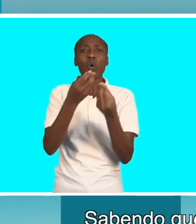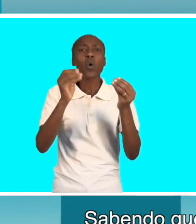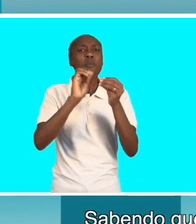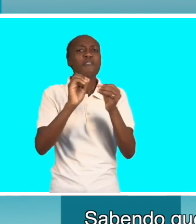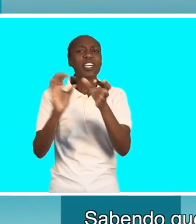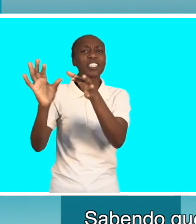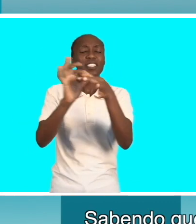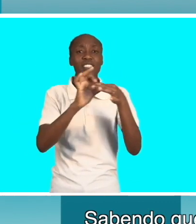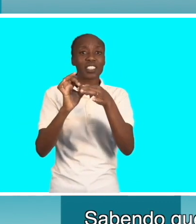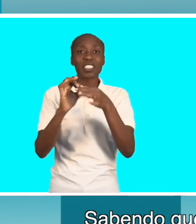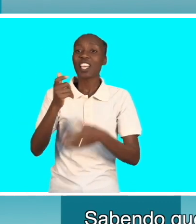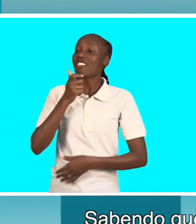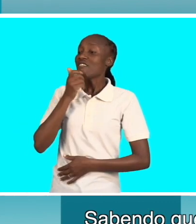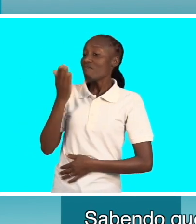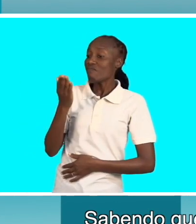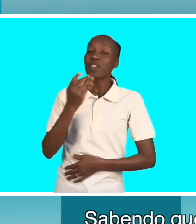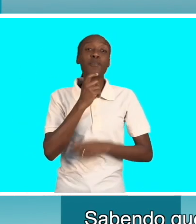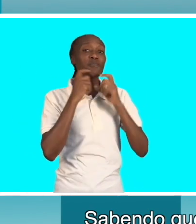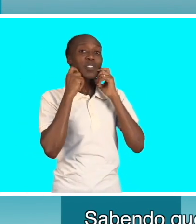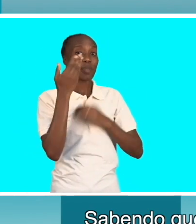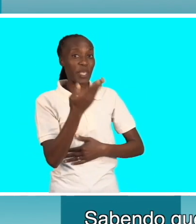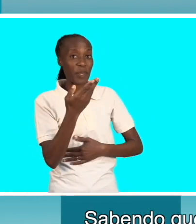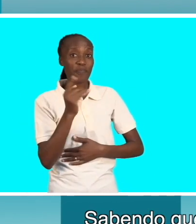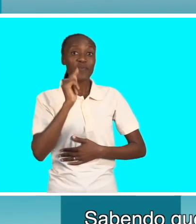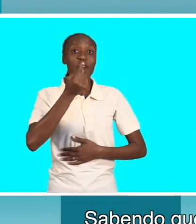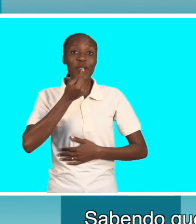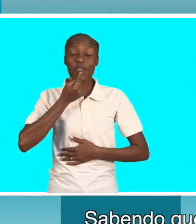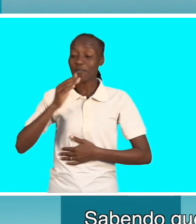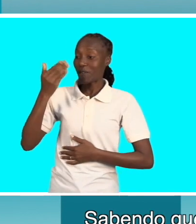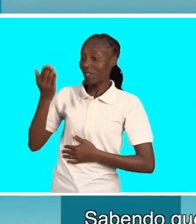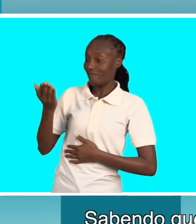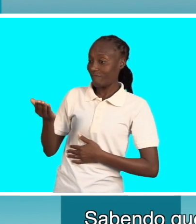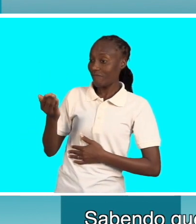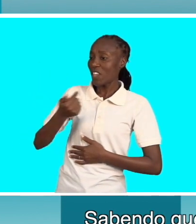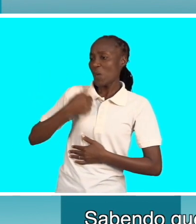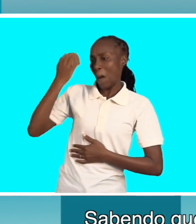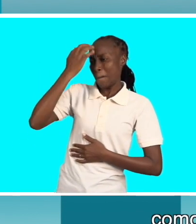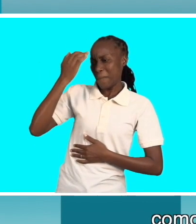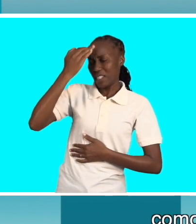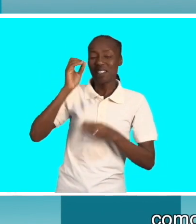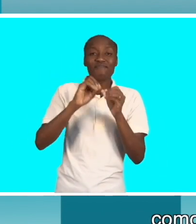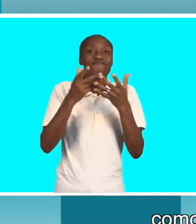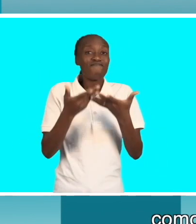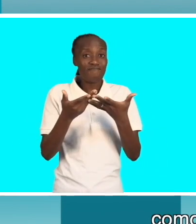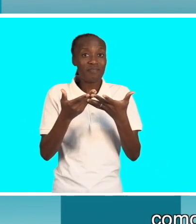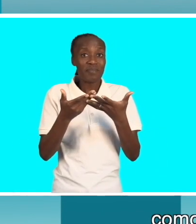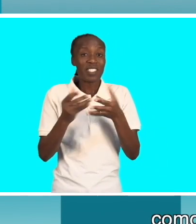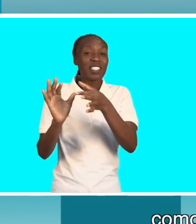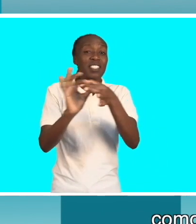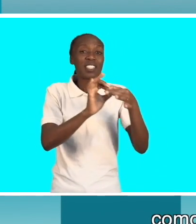Unido tem apoiado em vários projetos em Moçambique, financeiramente, como está sendo a relação do Reino Unido